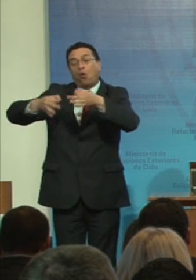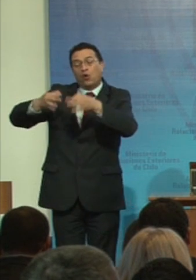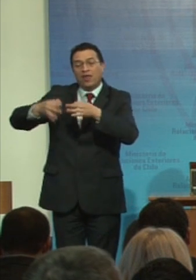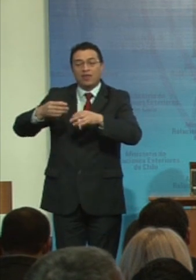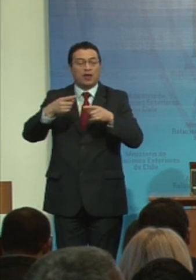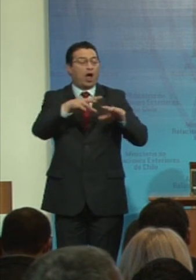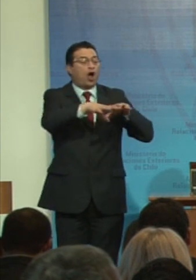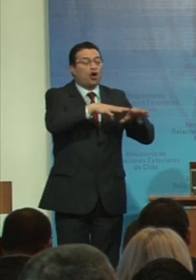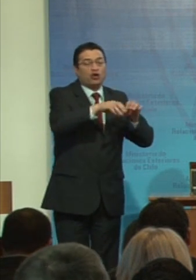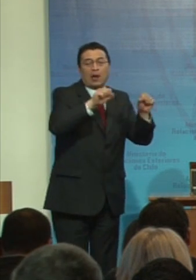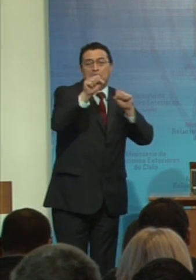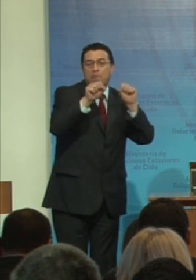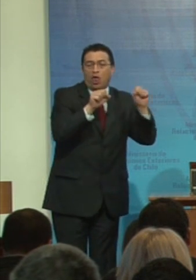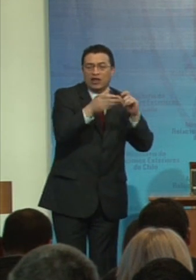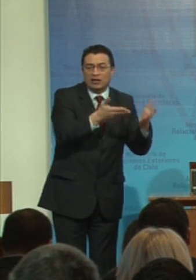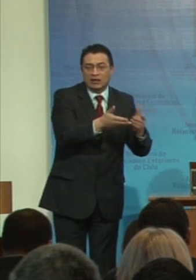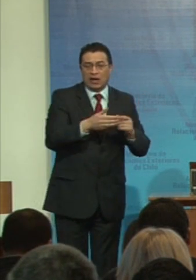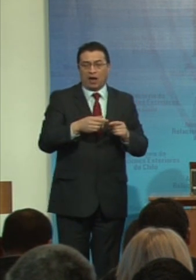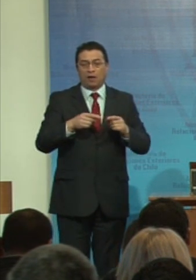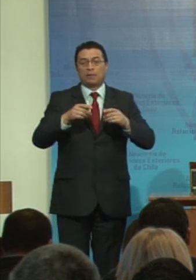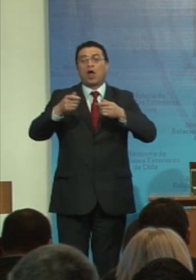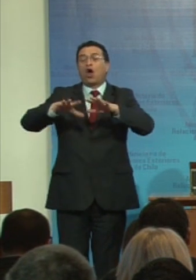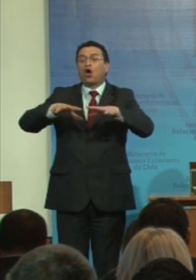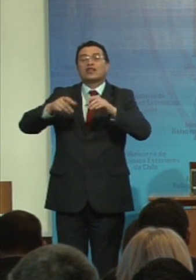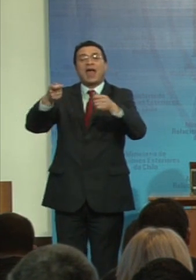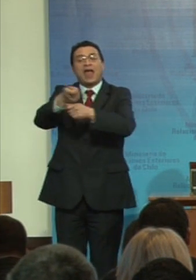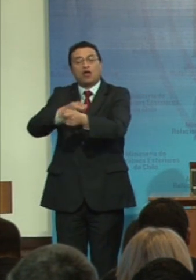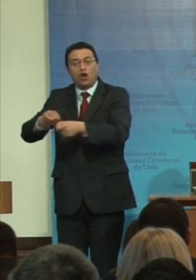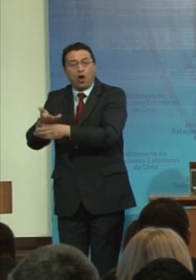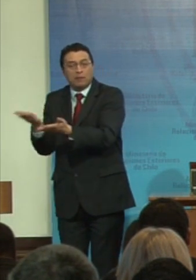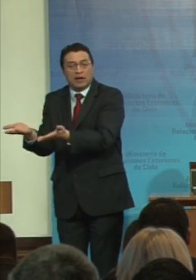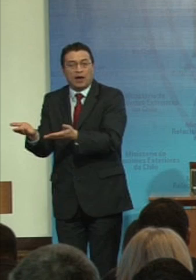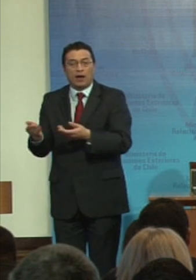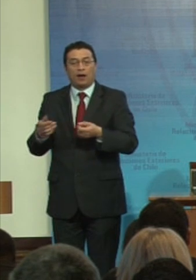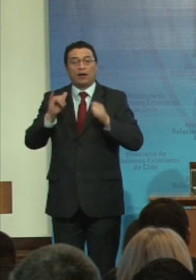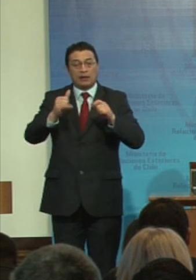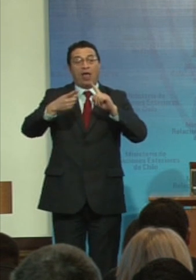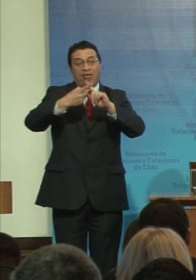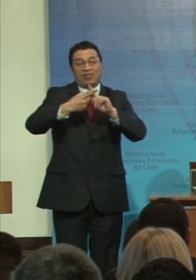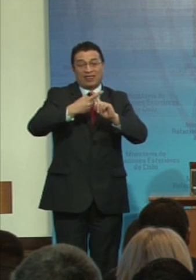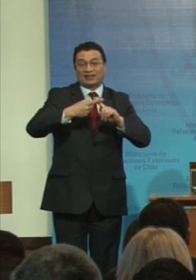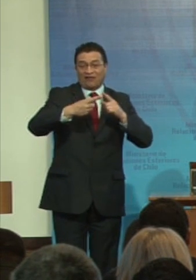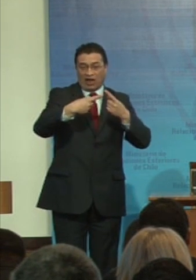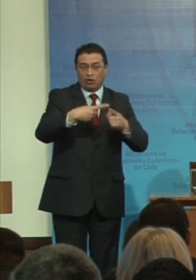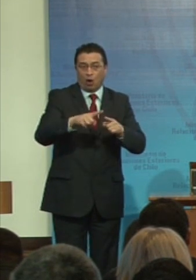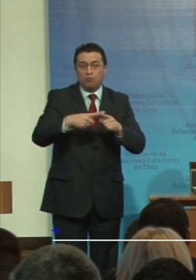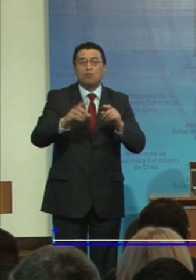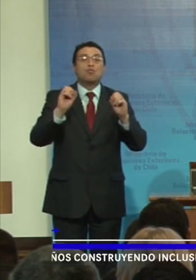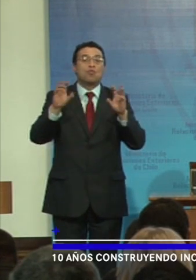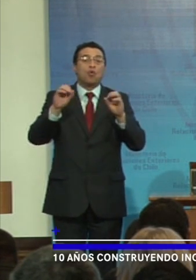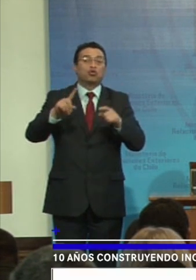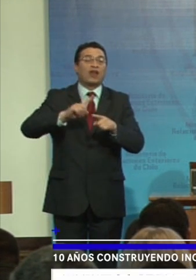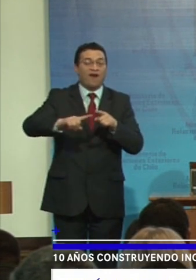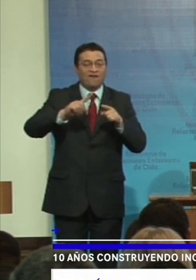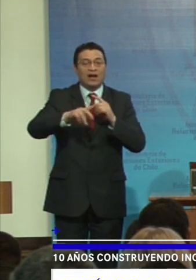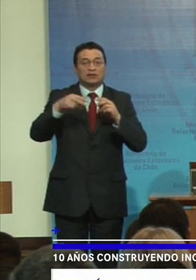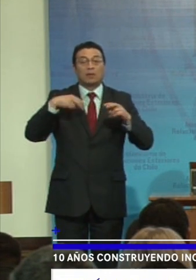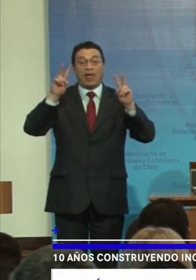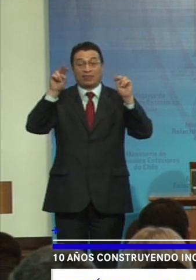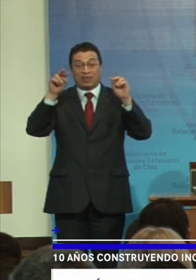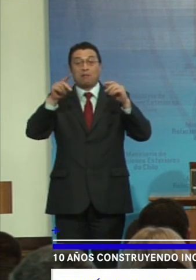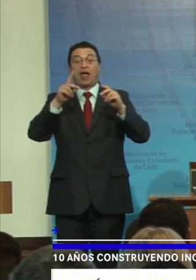en el campo político, en el campo económico, incluso desafiando muchas veces las temáticas